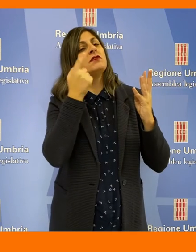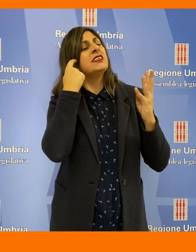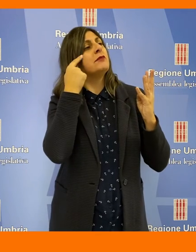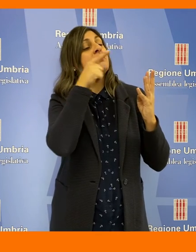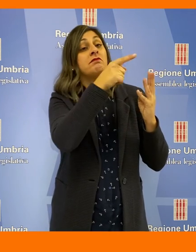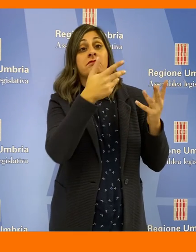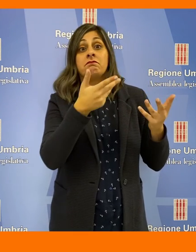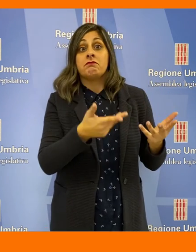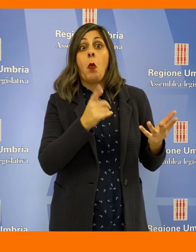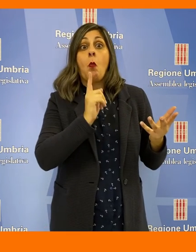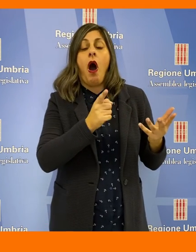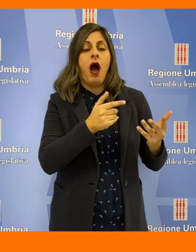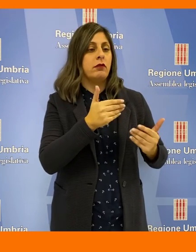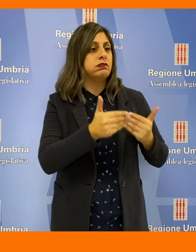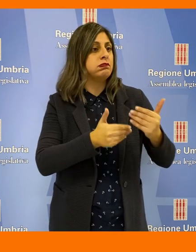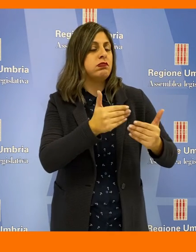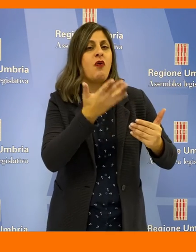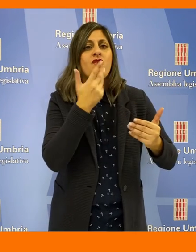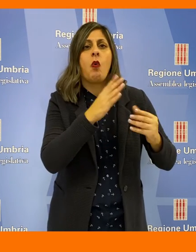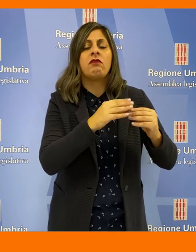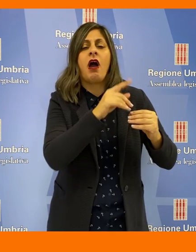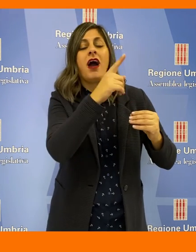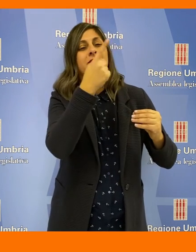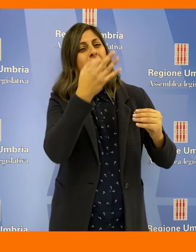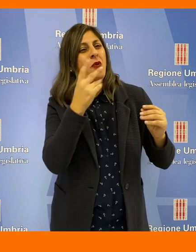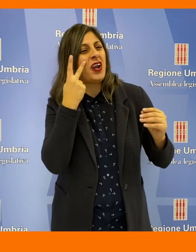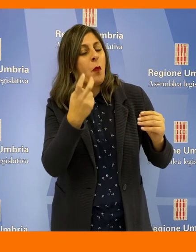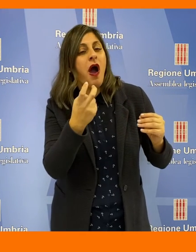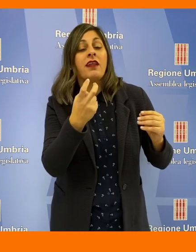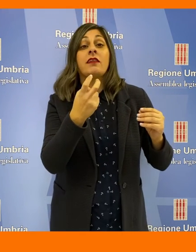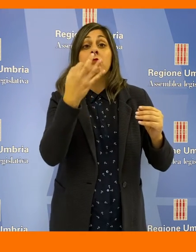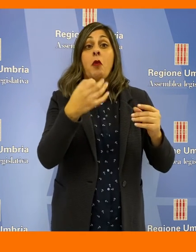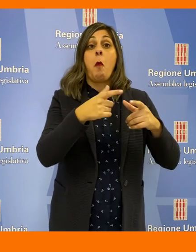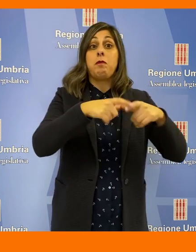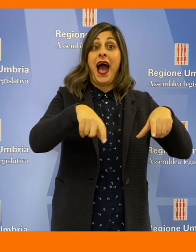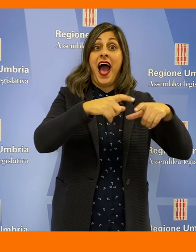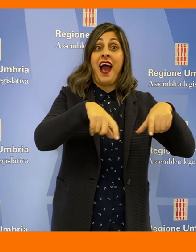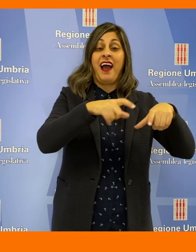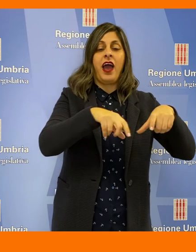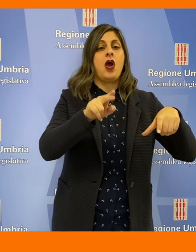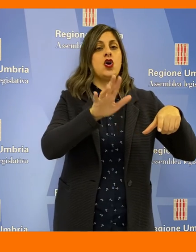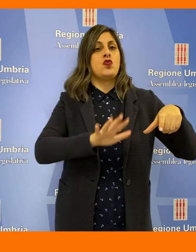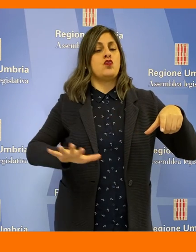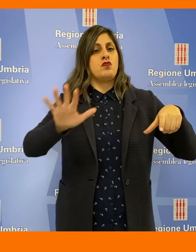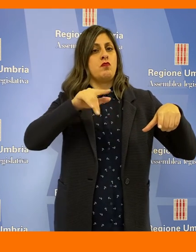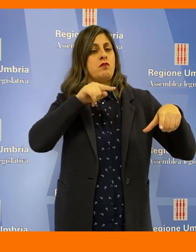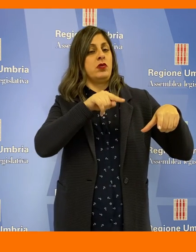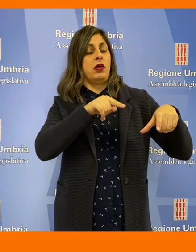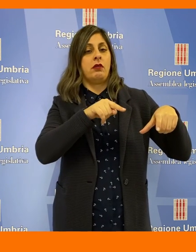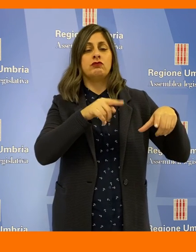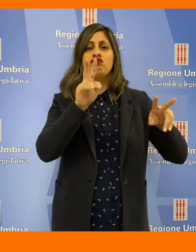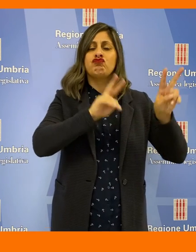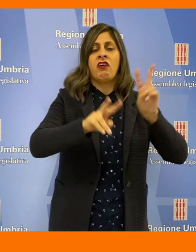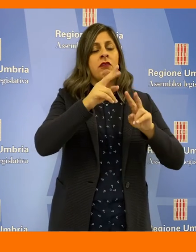giunta di sapere quali iniziative intende assumere sulle vicende che interessano gli istituti di credito operanti in Umbria